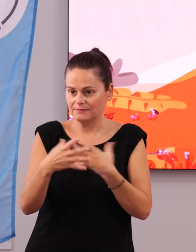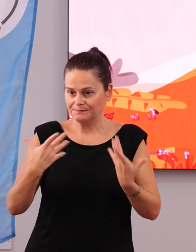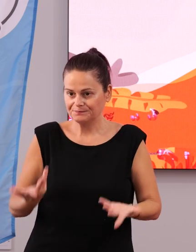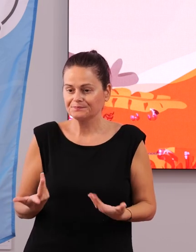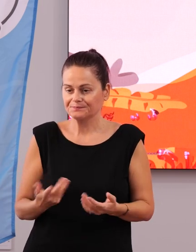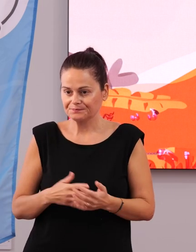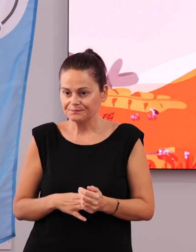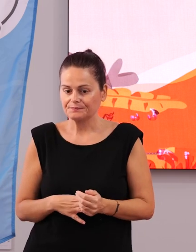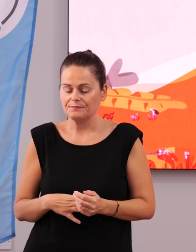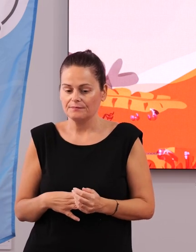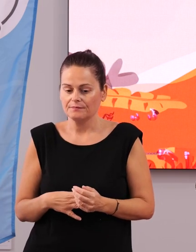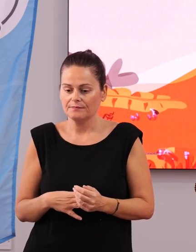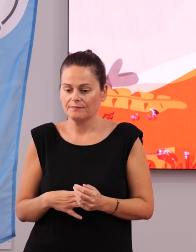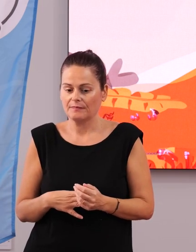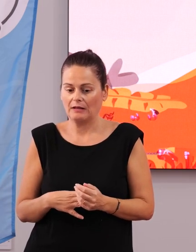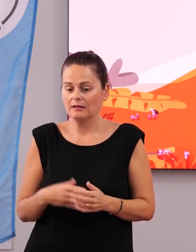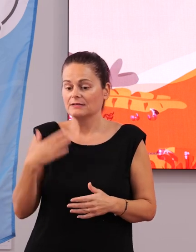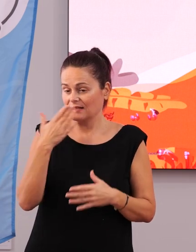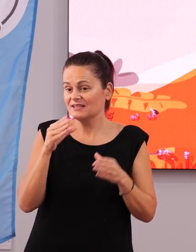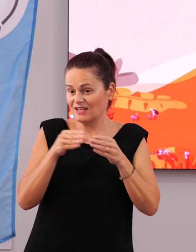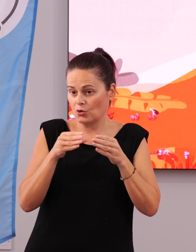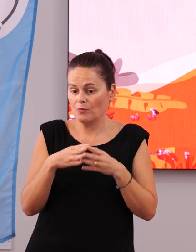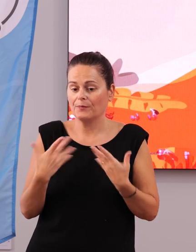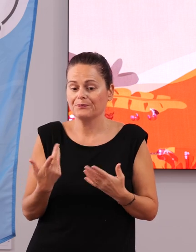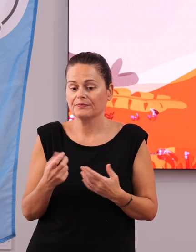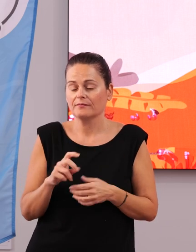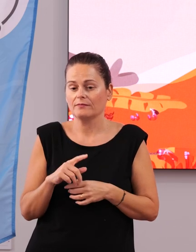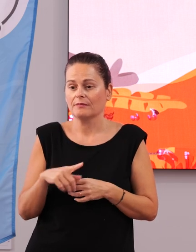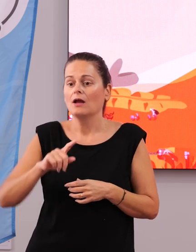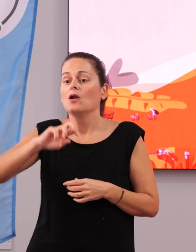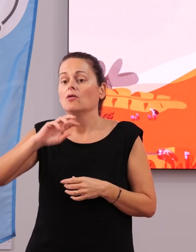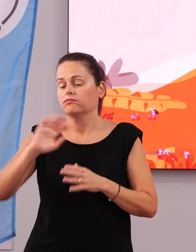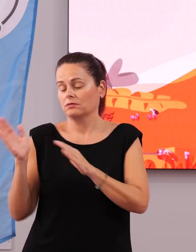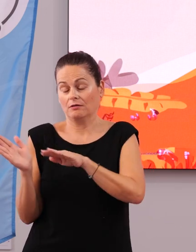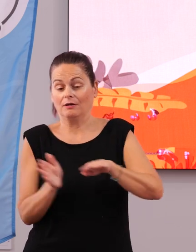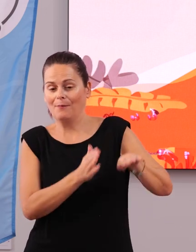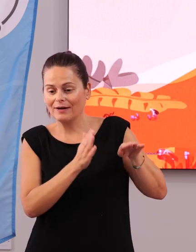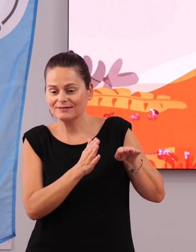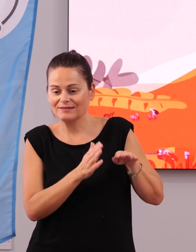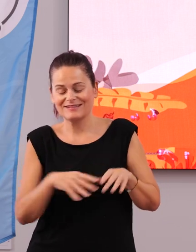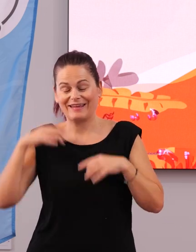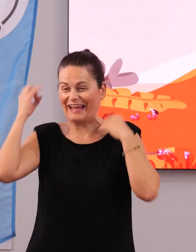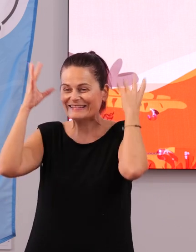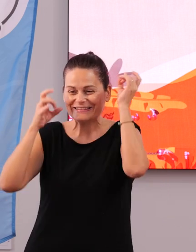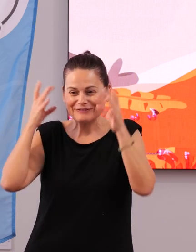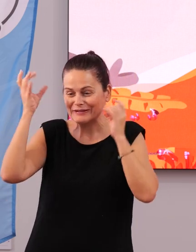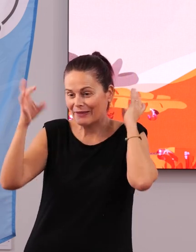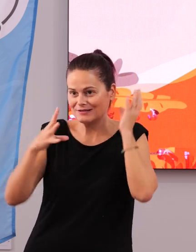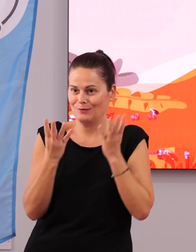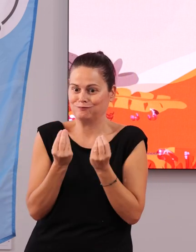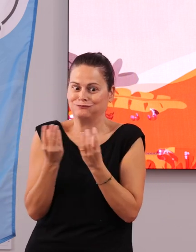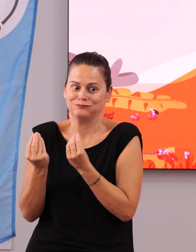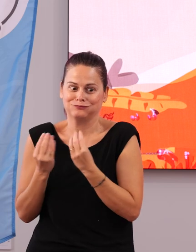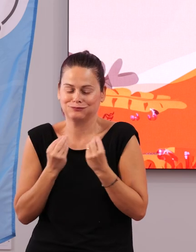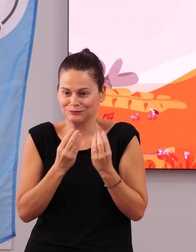haciendo desde el colectivo. Bueno, y luego es que, aparte de todo esto, hay muchísimas actividades más que, como le he